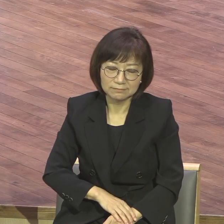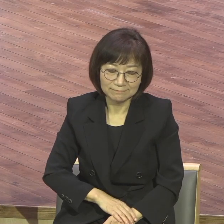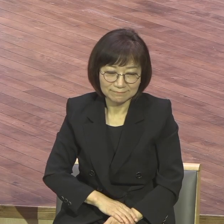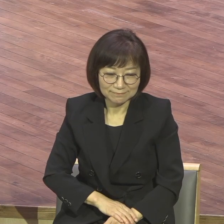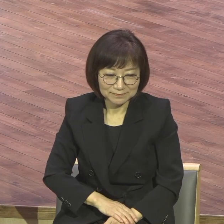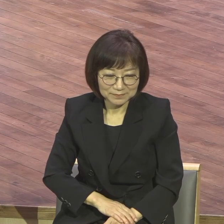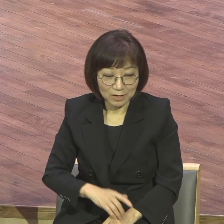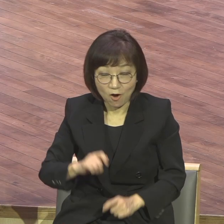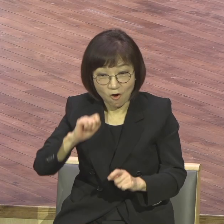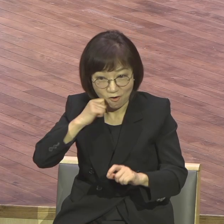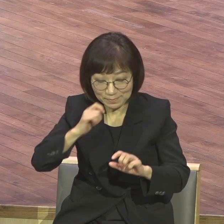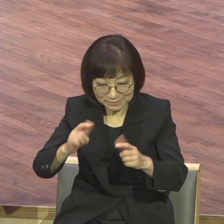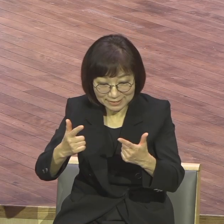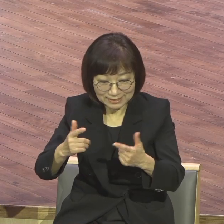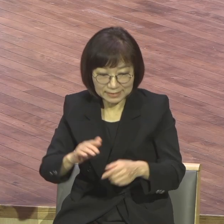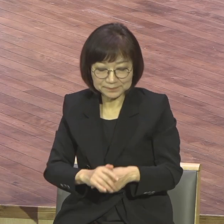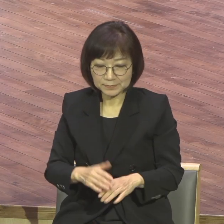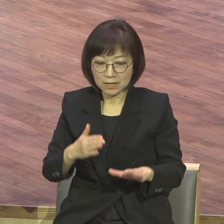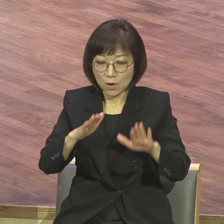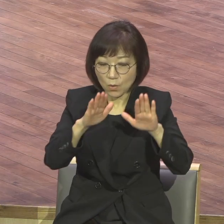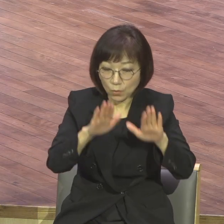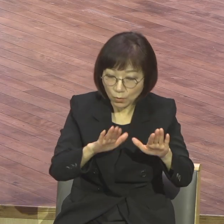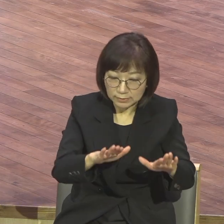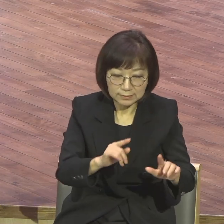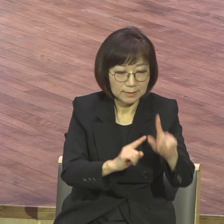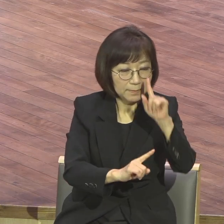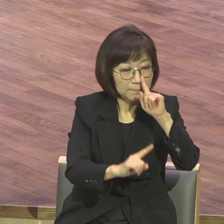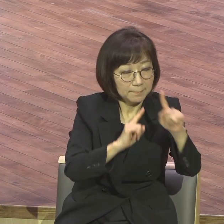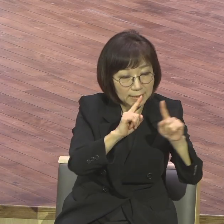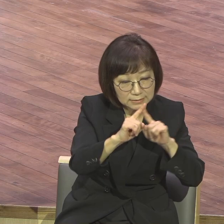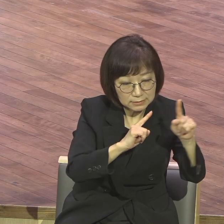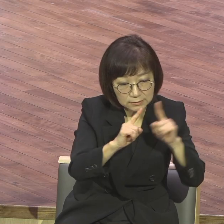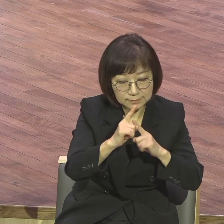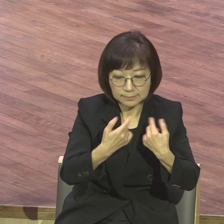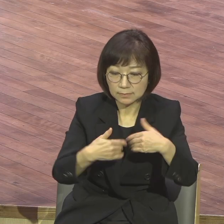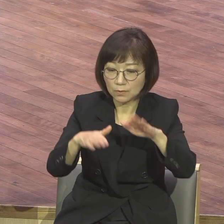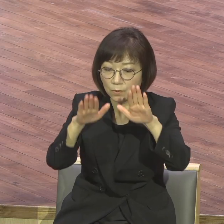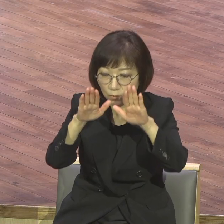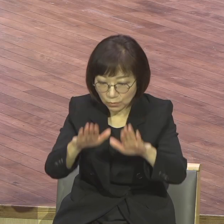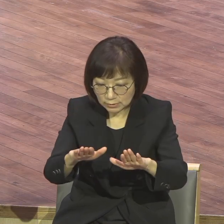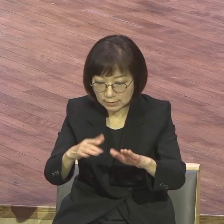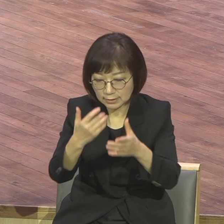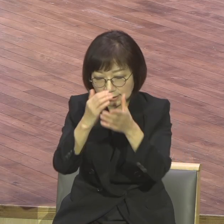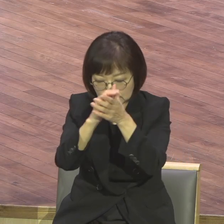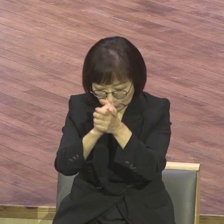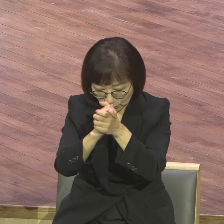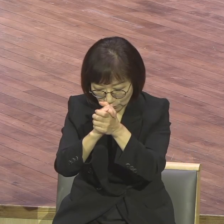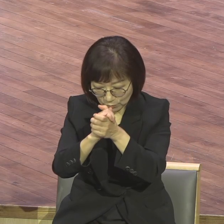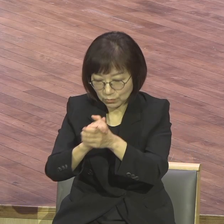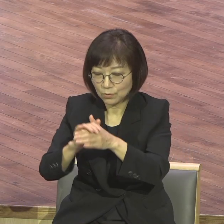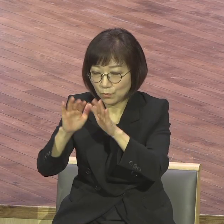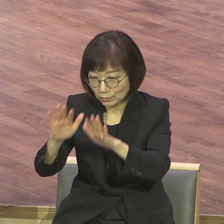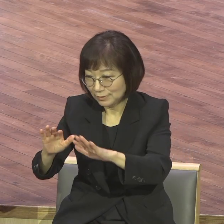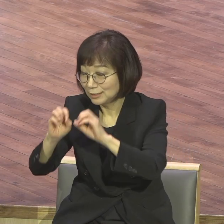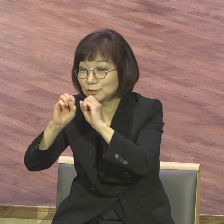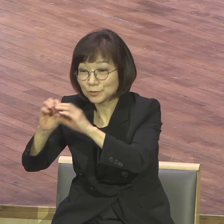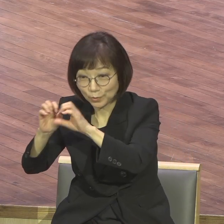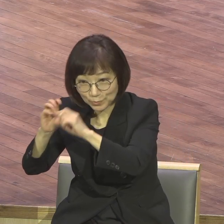여러분이요 삶 오늘의 삶 삶 오늘 삶 오직 아멘 삶 오늘이 뭐예요